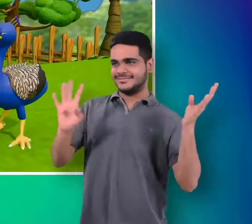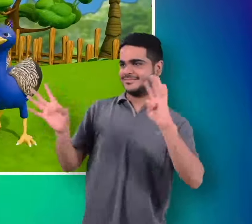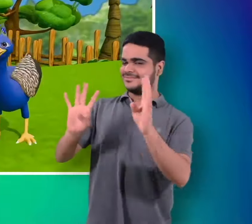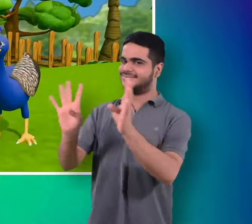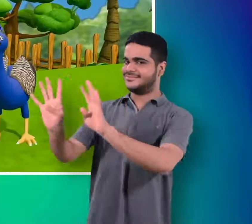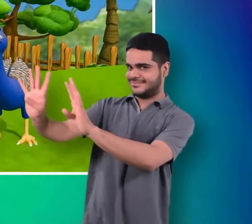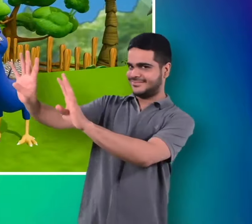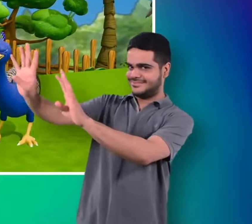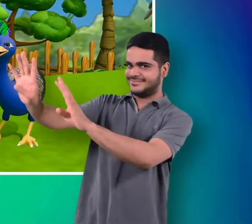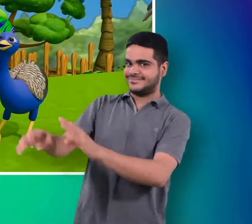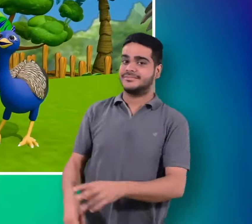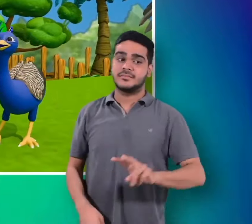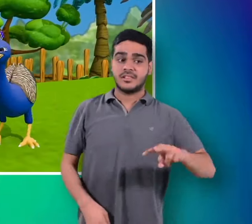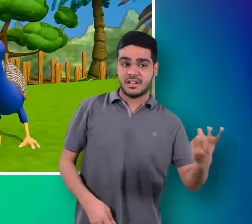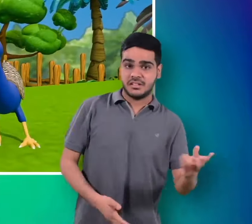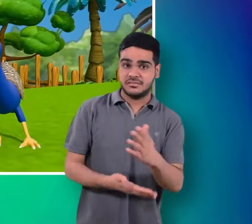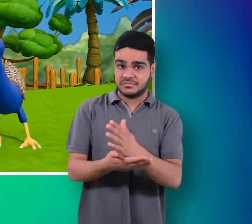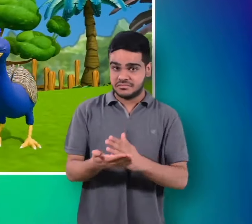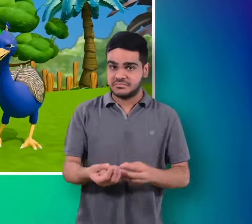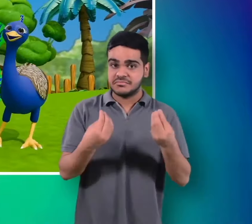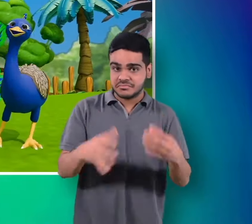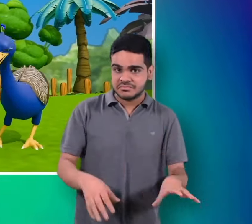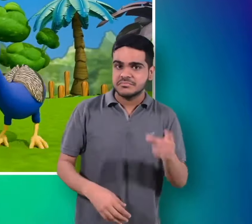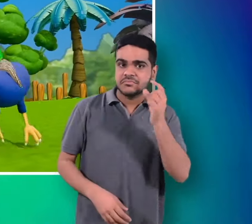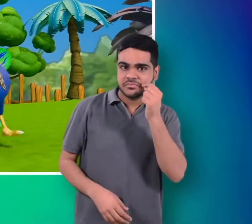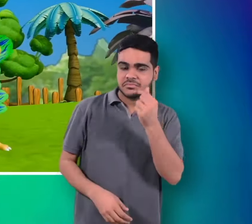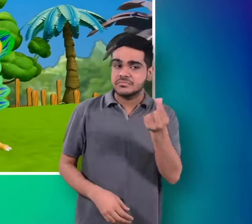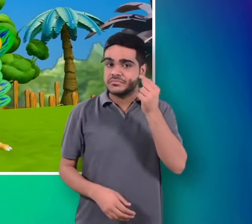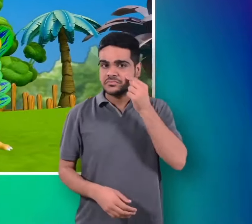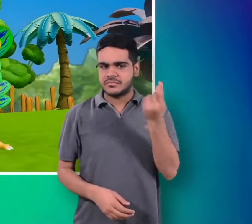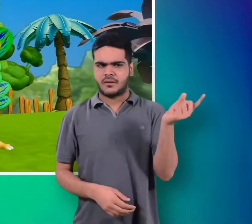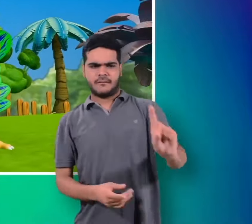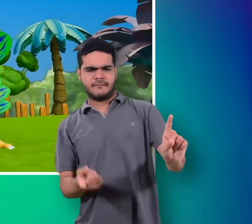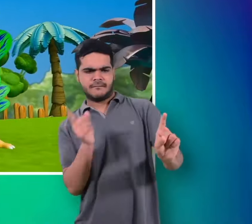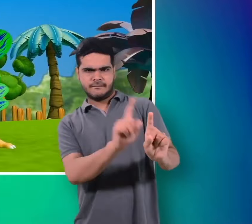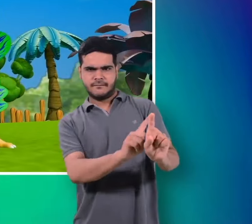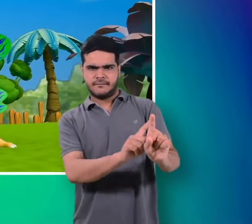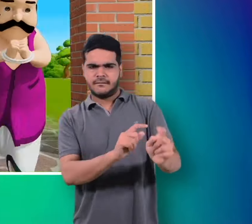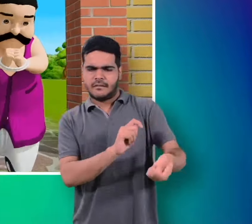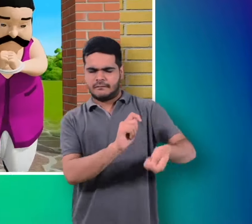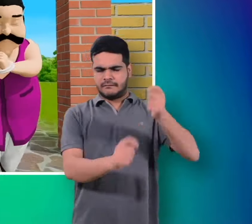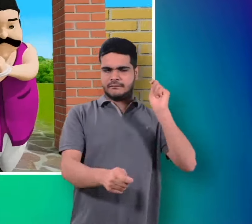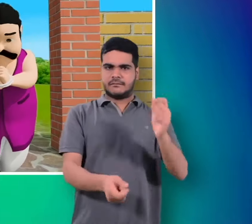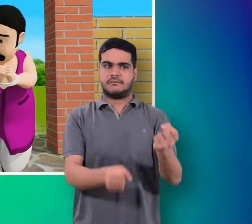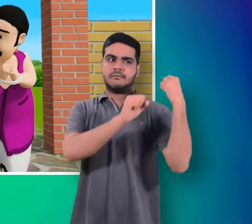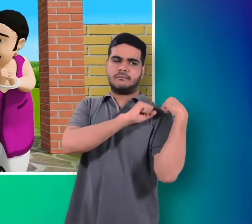गए बाकी जो बाचा था काले चोर ले गए